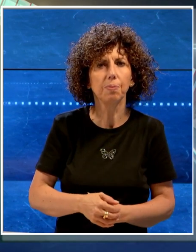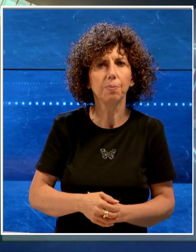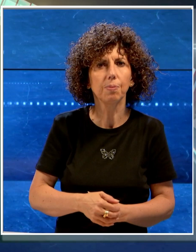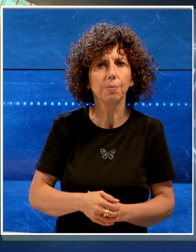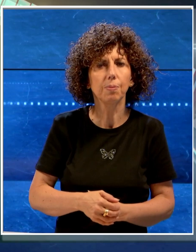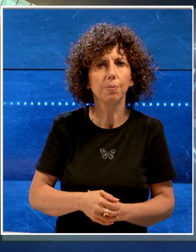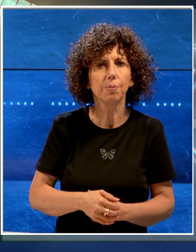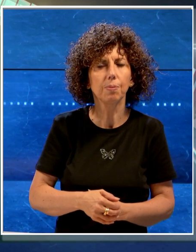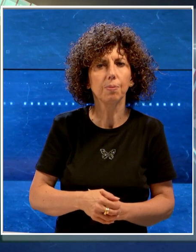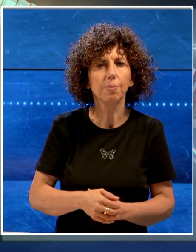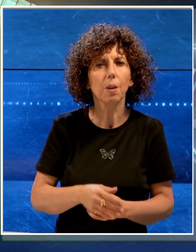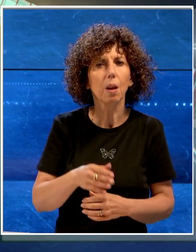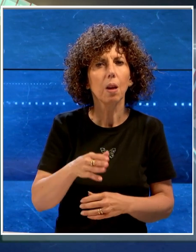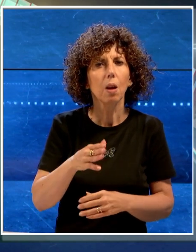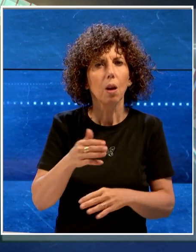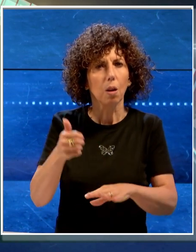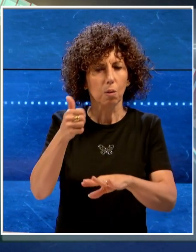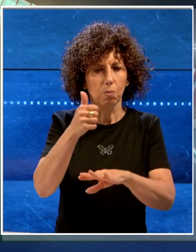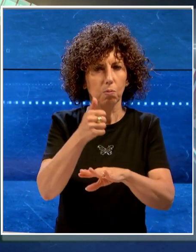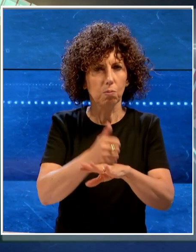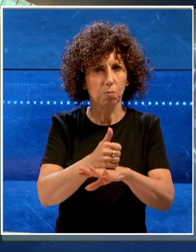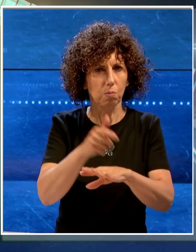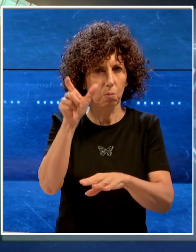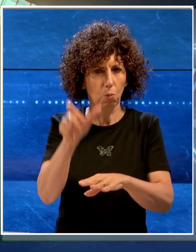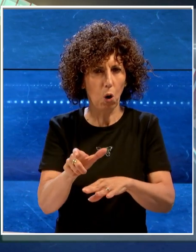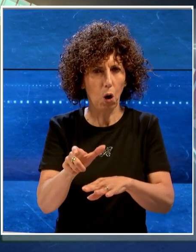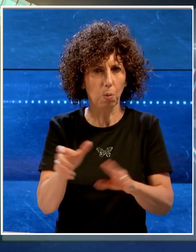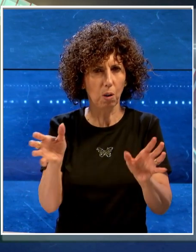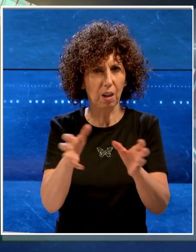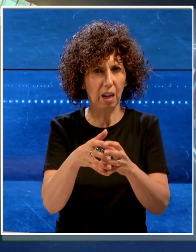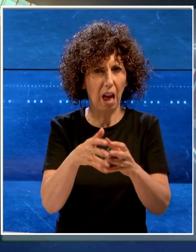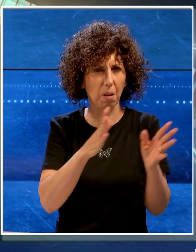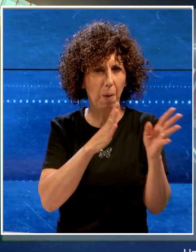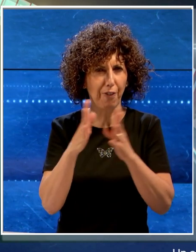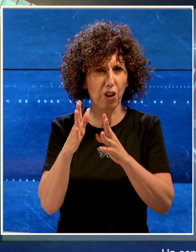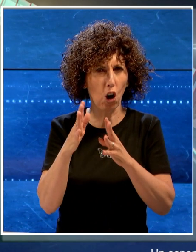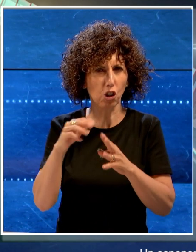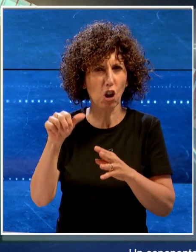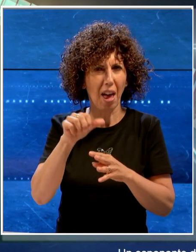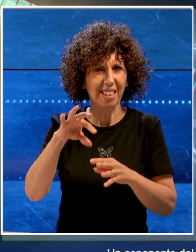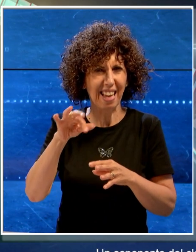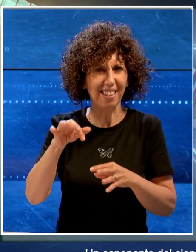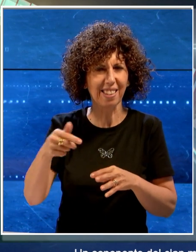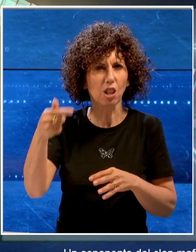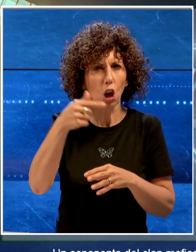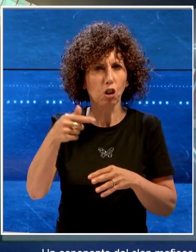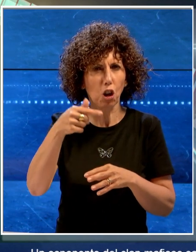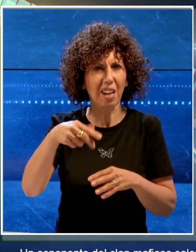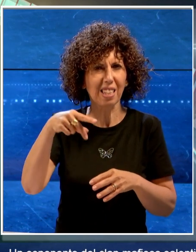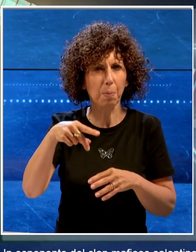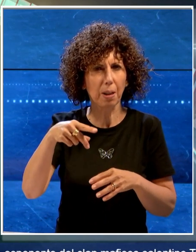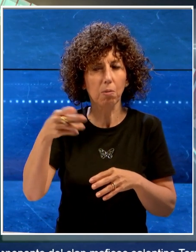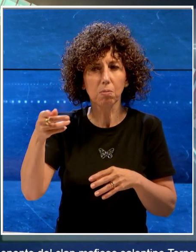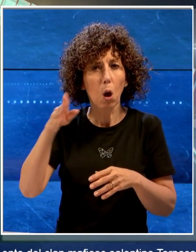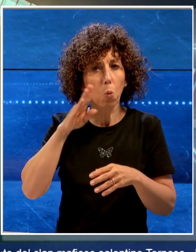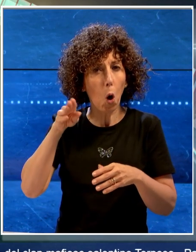Un esponente del clan mafioso Salentino Tornese Padovano e latitante